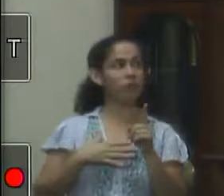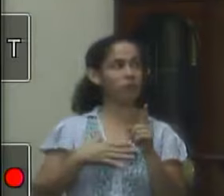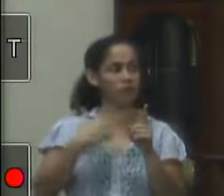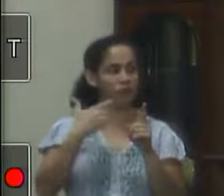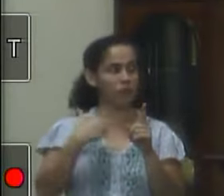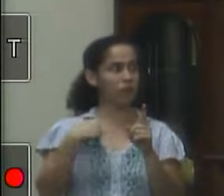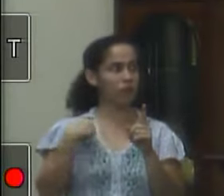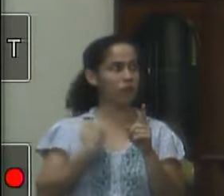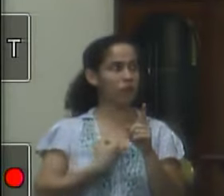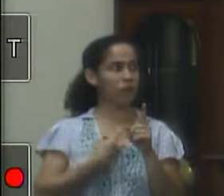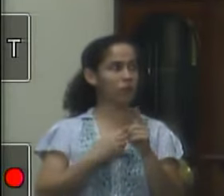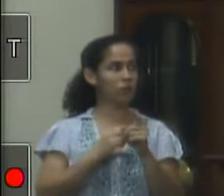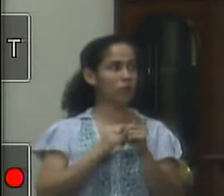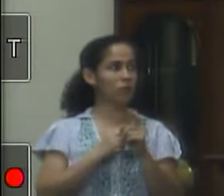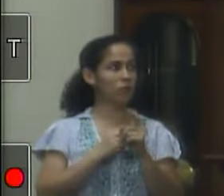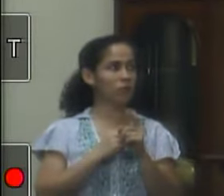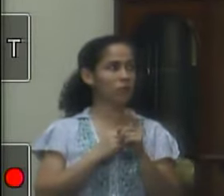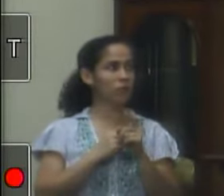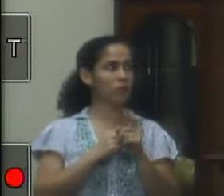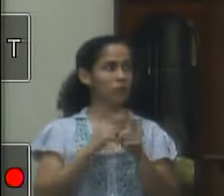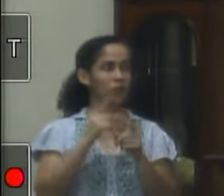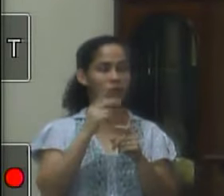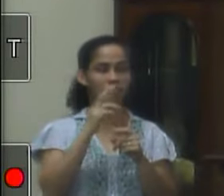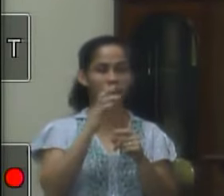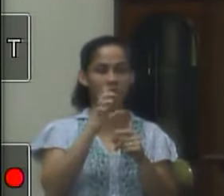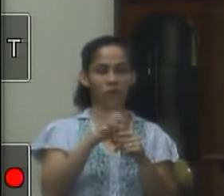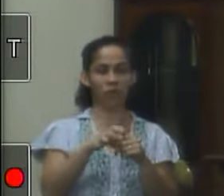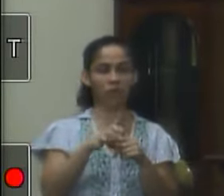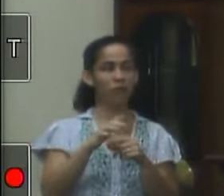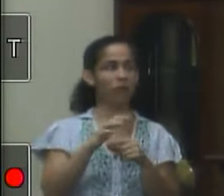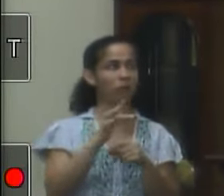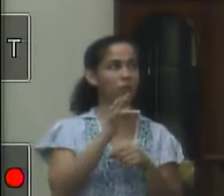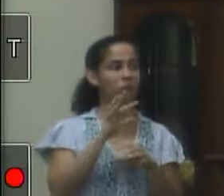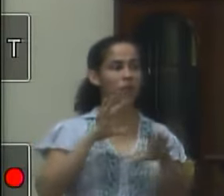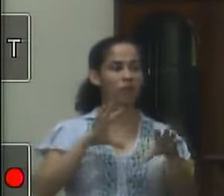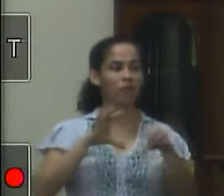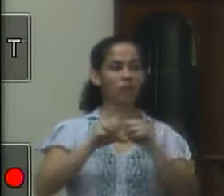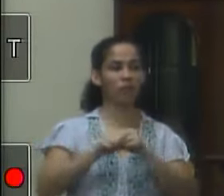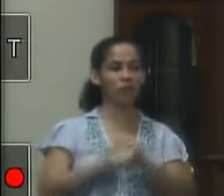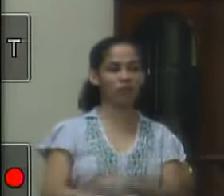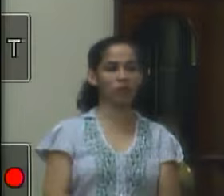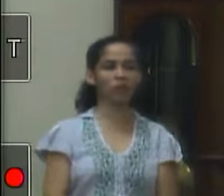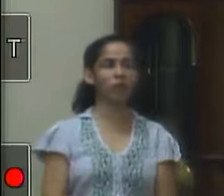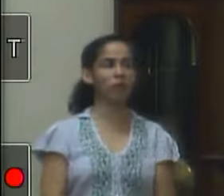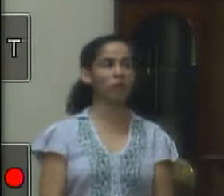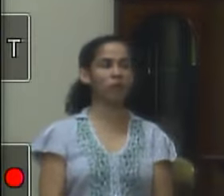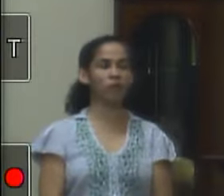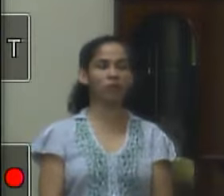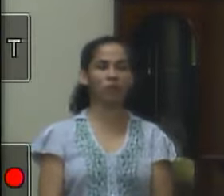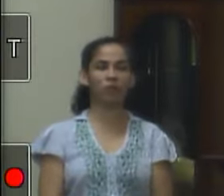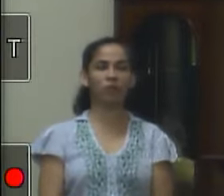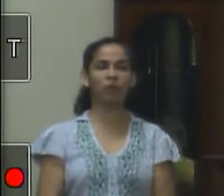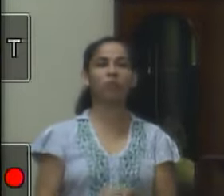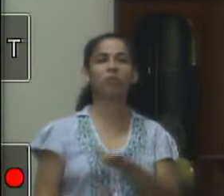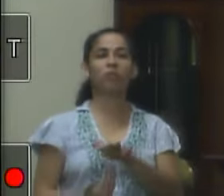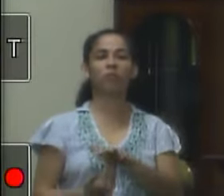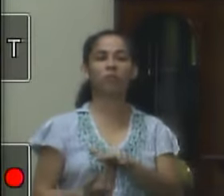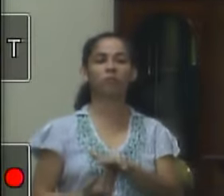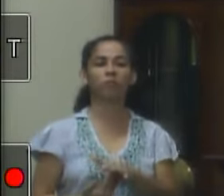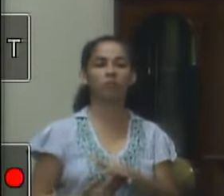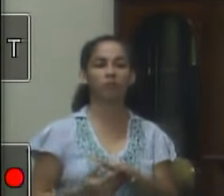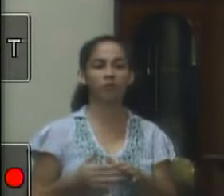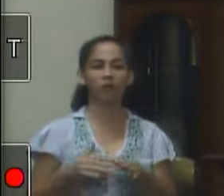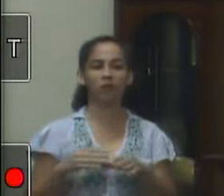fizemos uma pré-formatura, uma, uma, enfim, uma